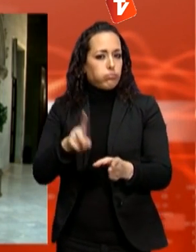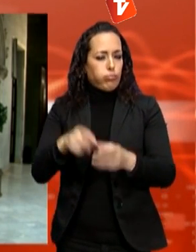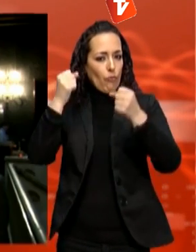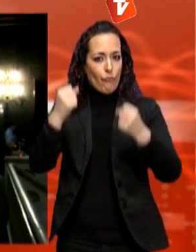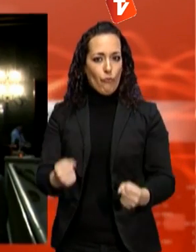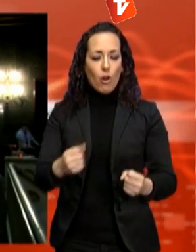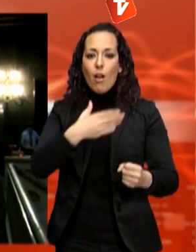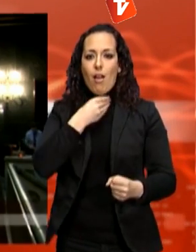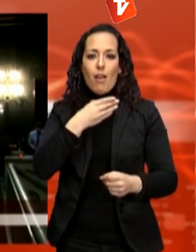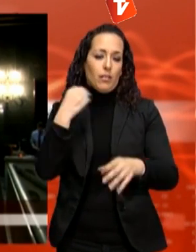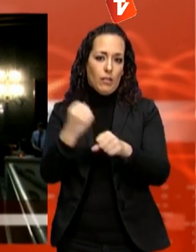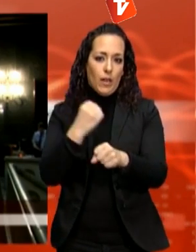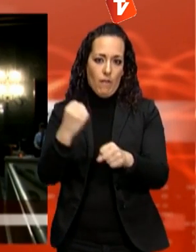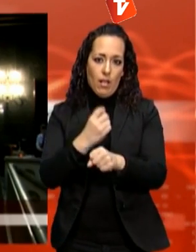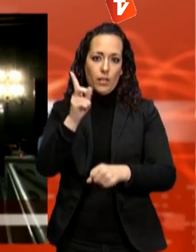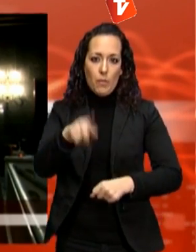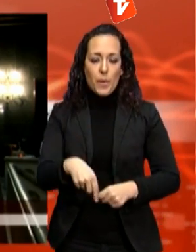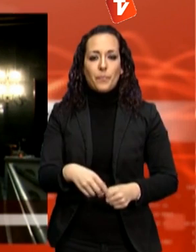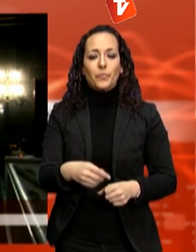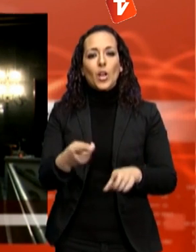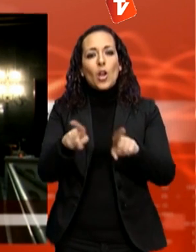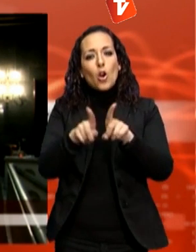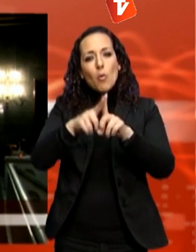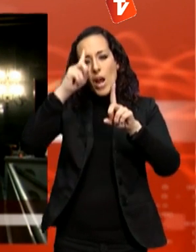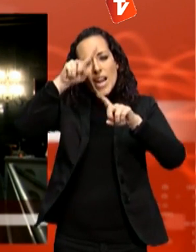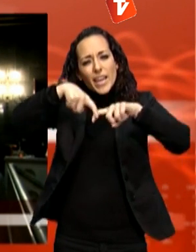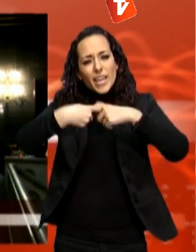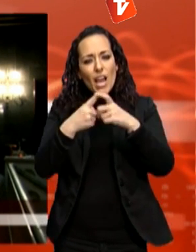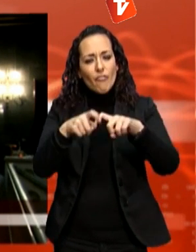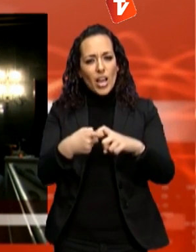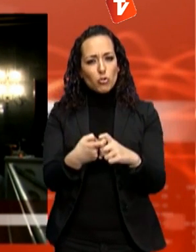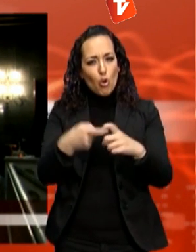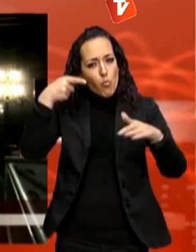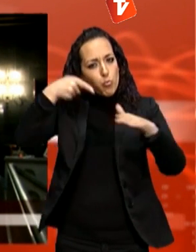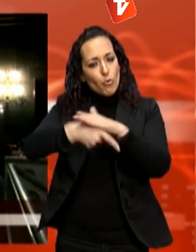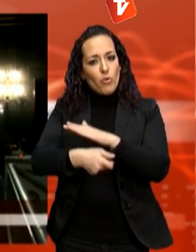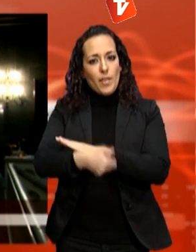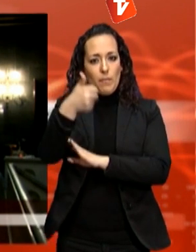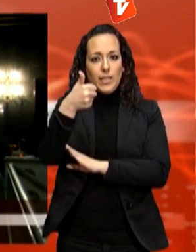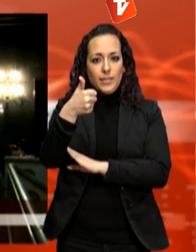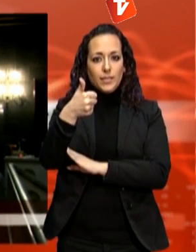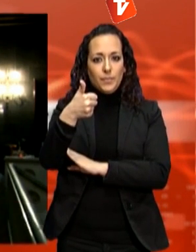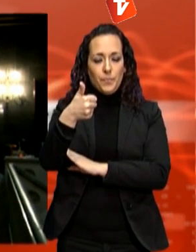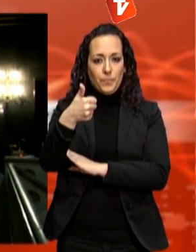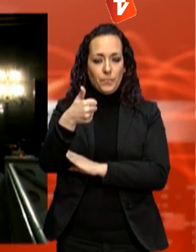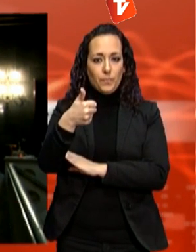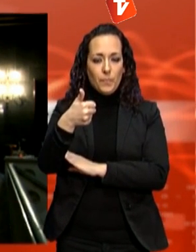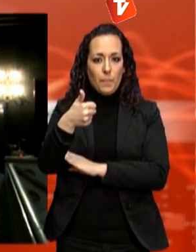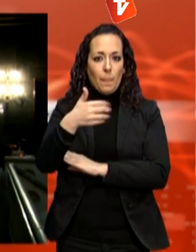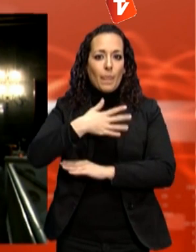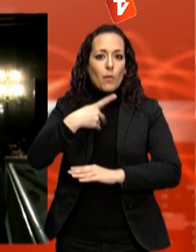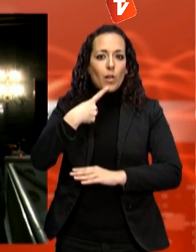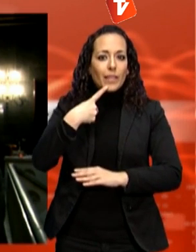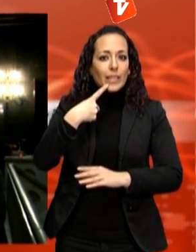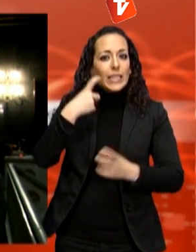treballar. Anem més enllà, fer una reflexió més profunda, fins i tot intentant oblidar les